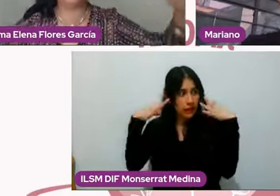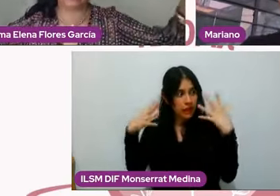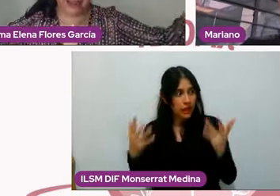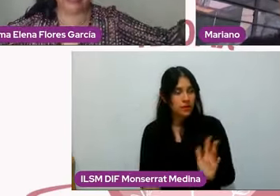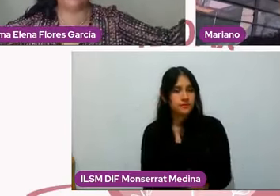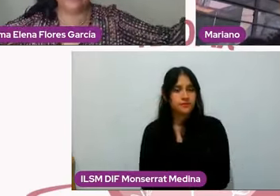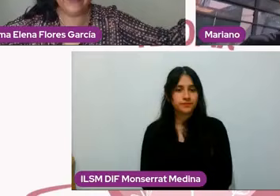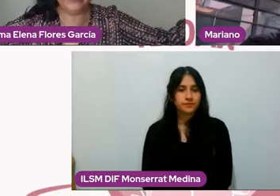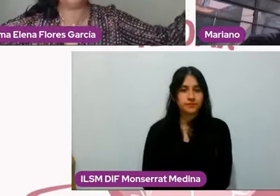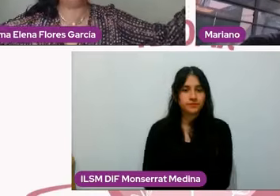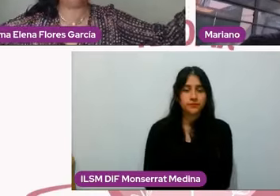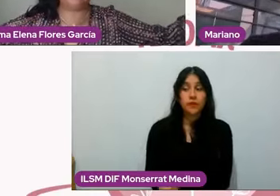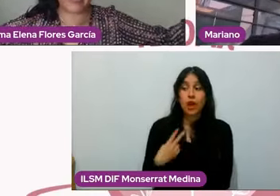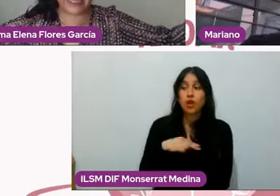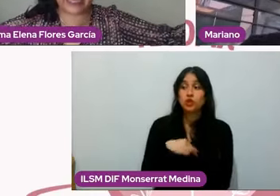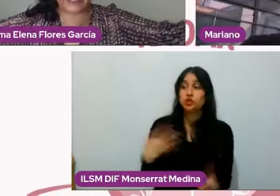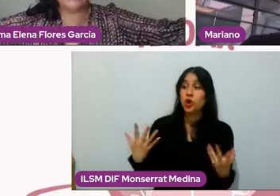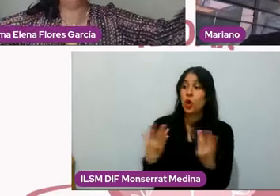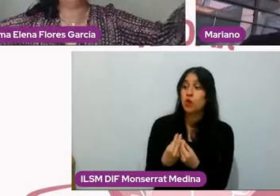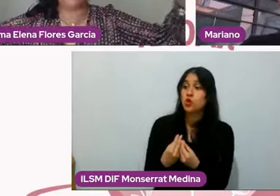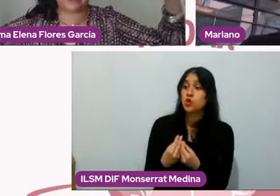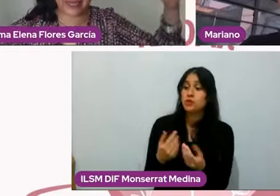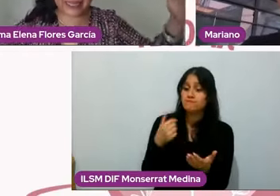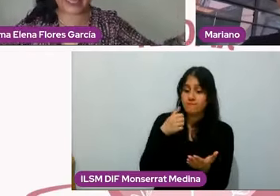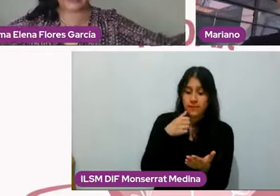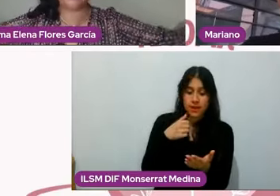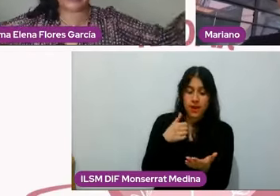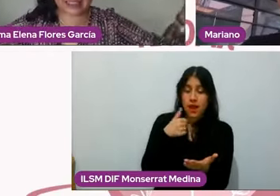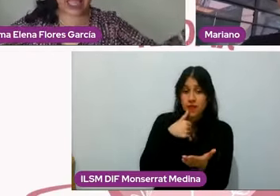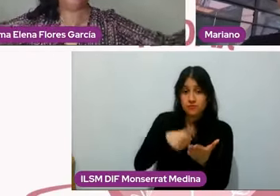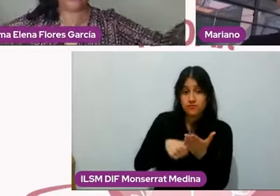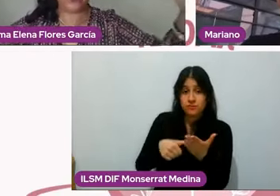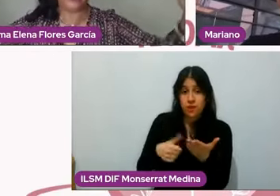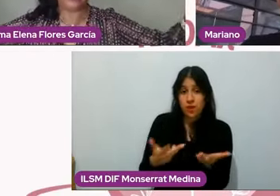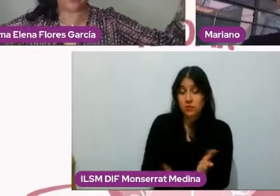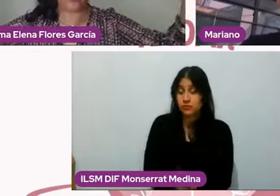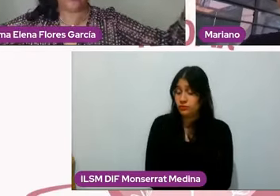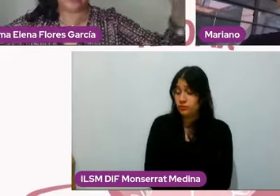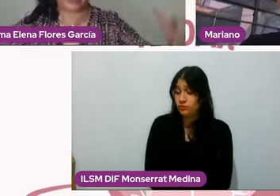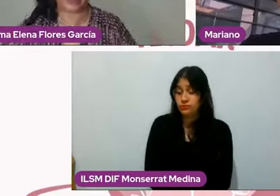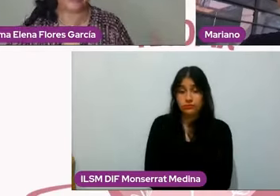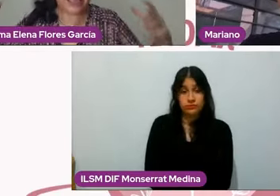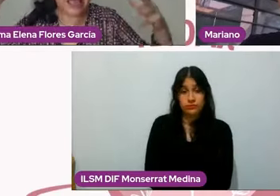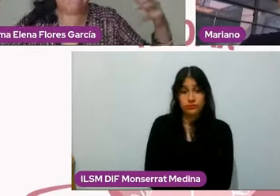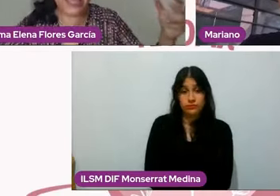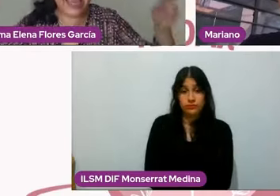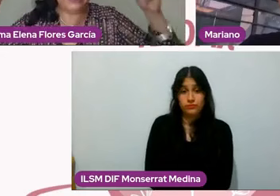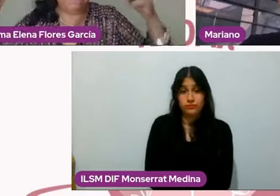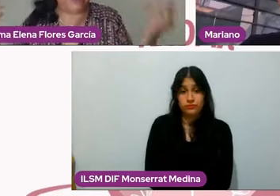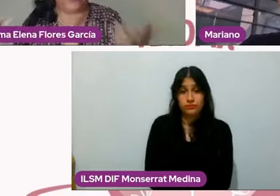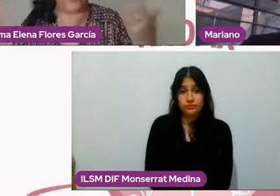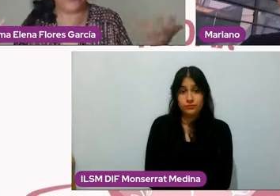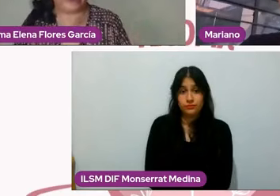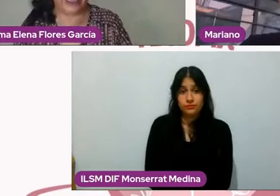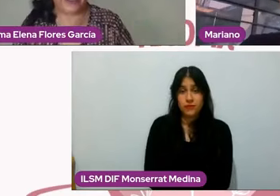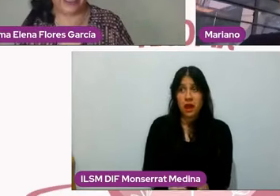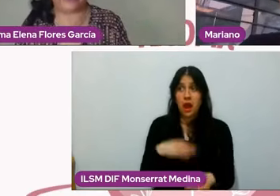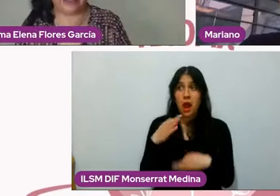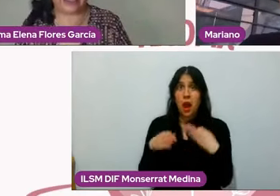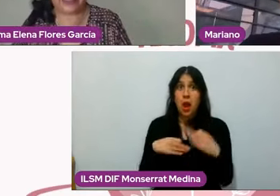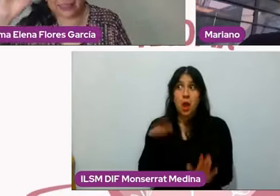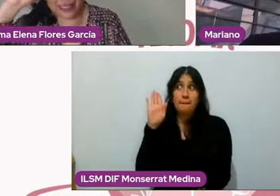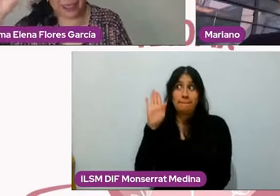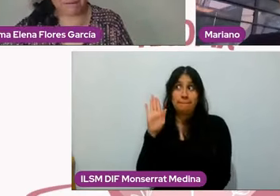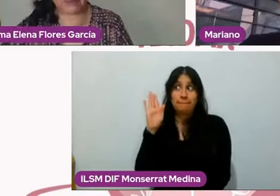vamos al ¿no? y ahí va la pareja para aparentar que estamos todo está bien pero yo no sé